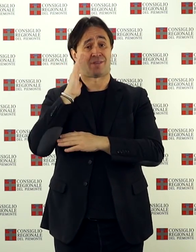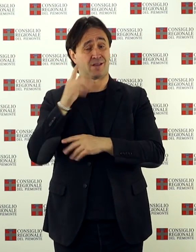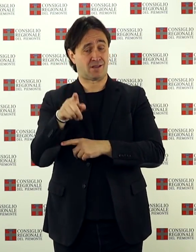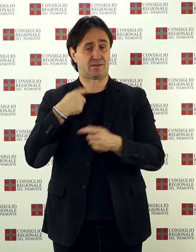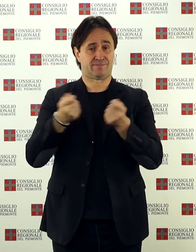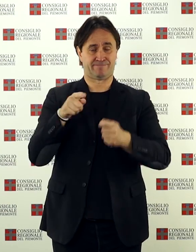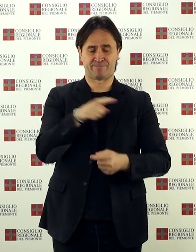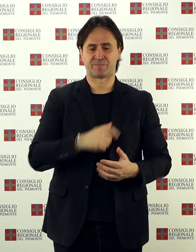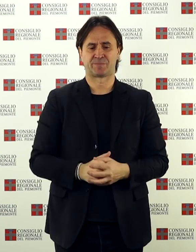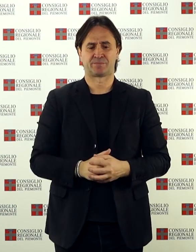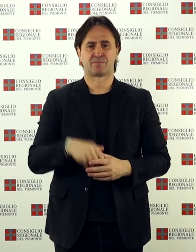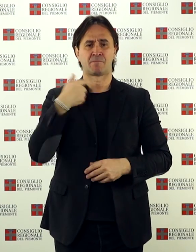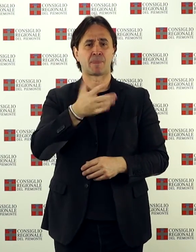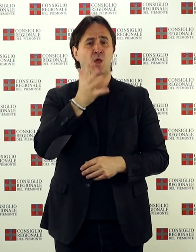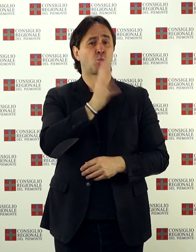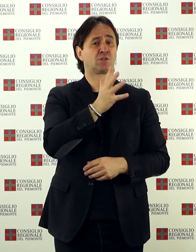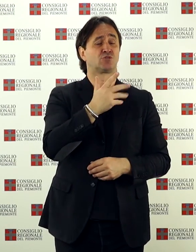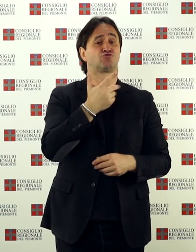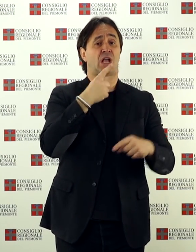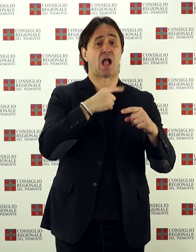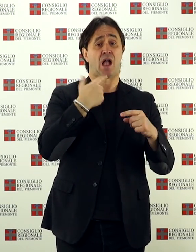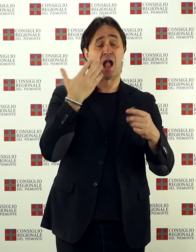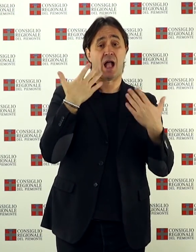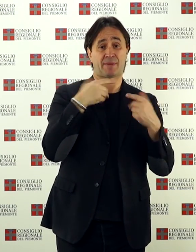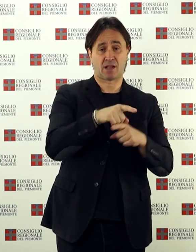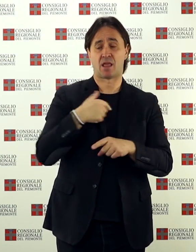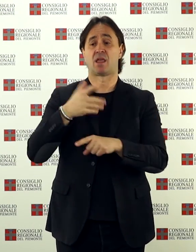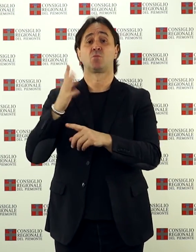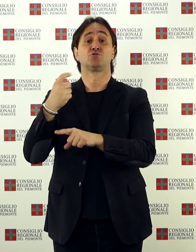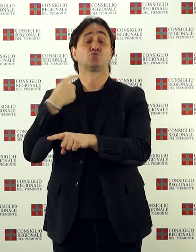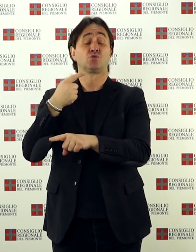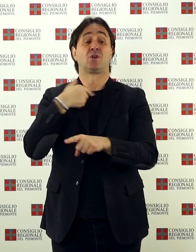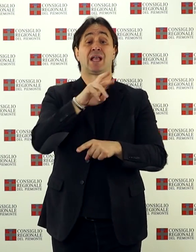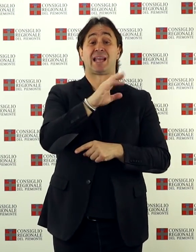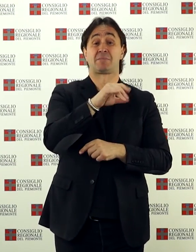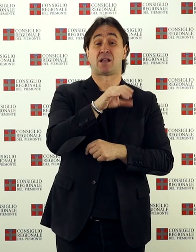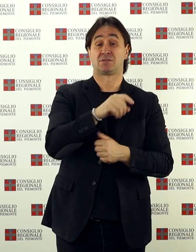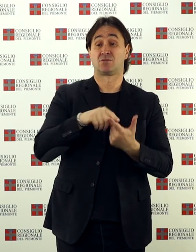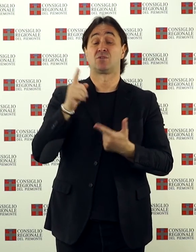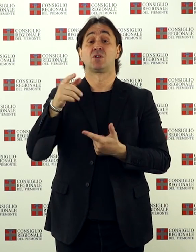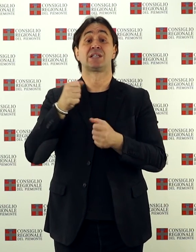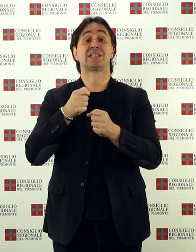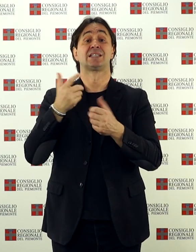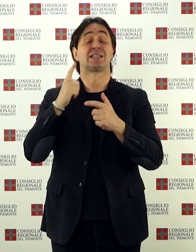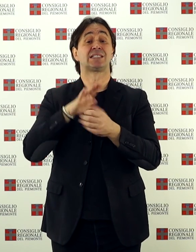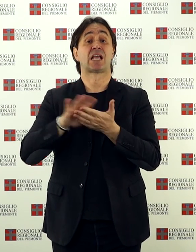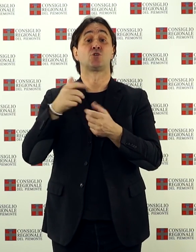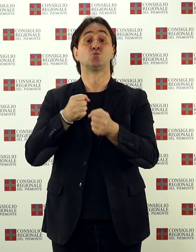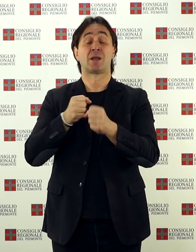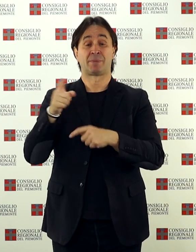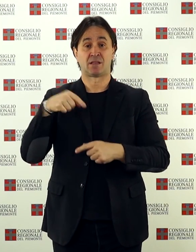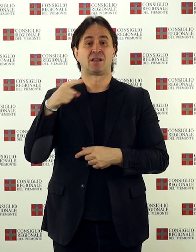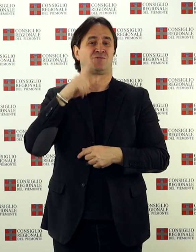Si terrà in una domenica compresa tra il 15 aprile e il 15 giugno, nei comuni di Rimasco e Rima San Giuseppe, in provincia di Vercelli, il